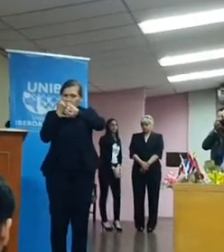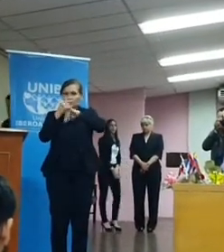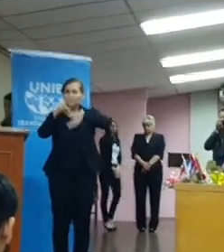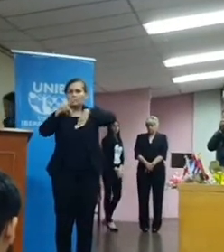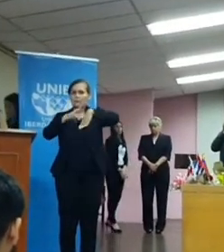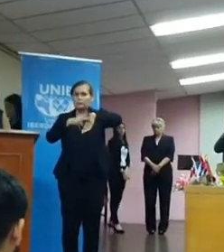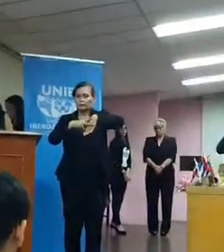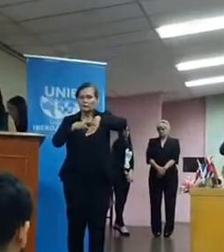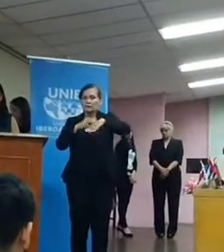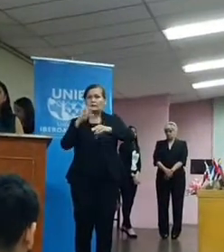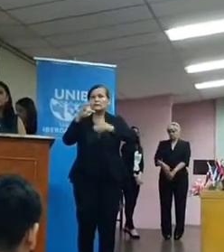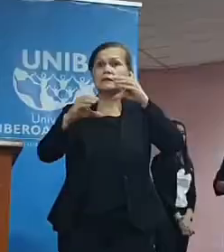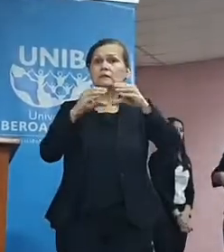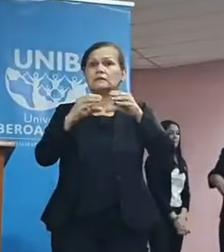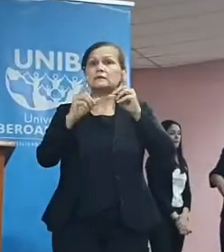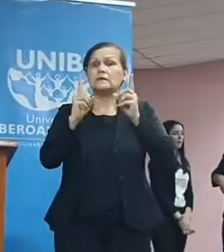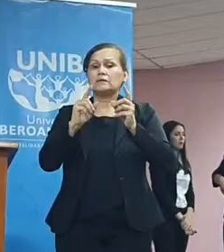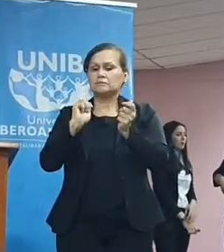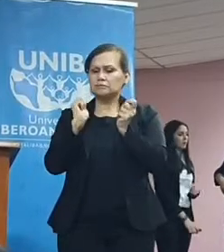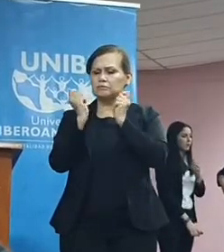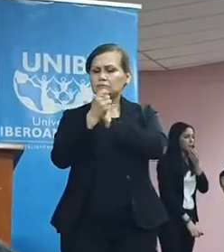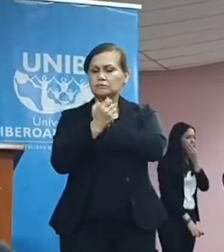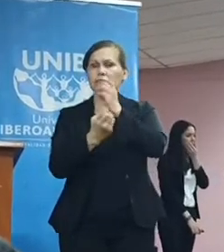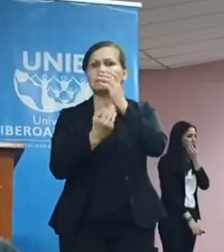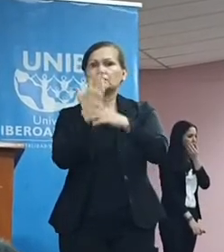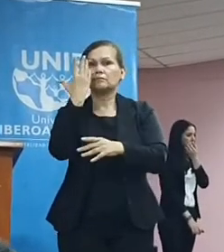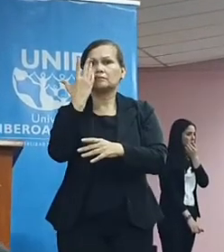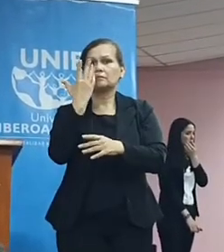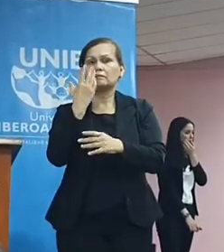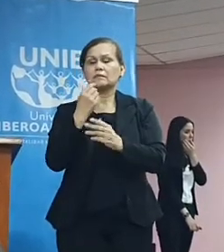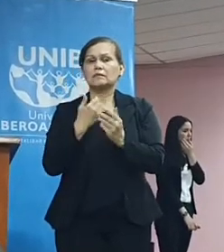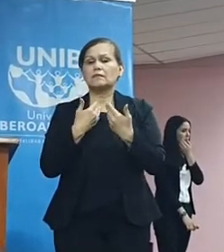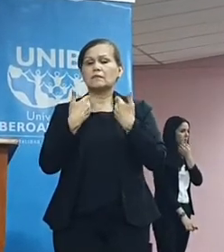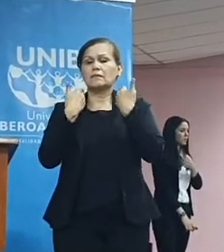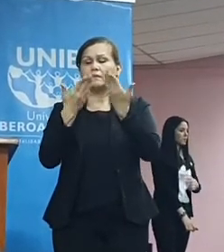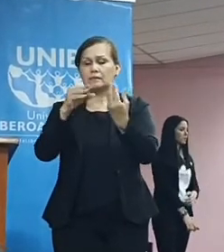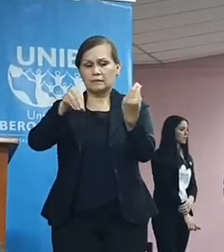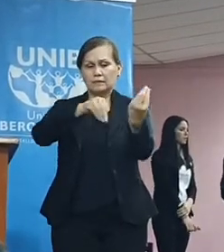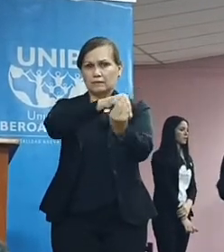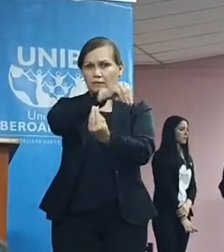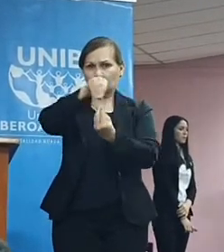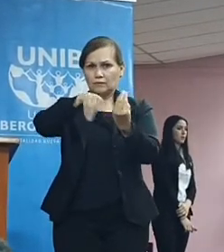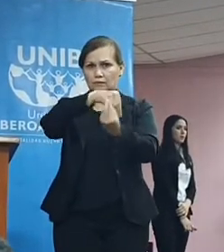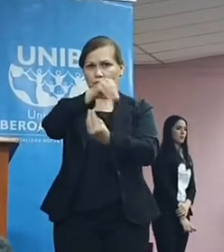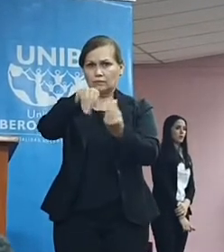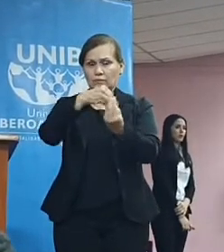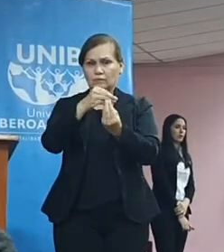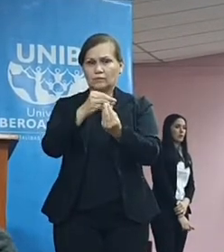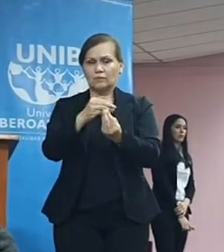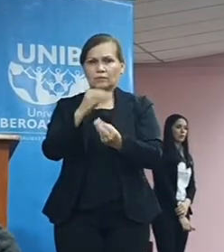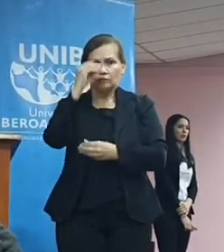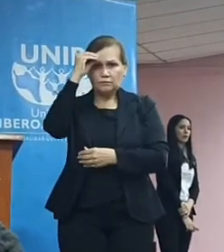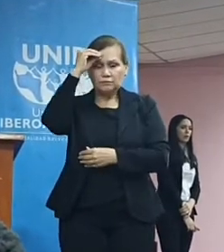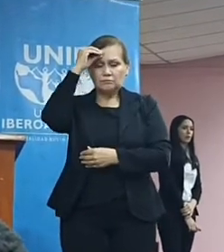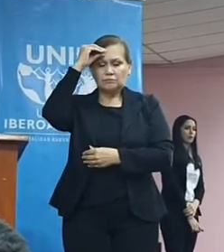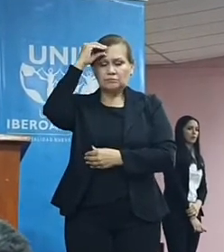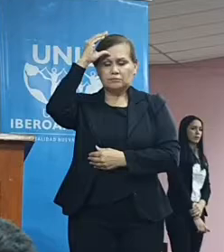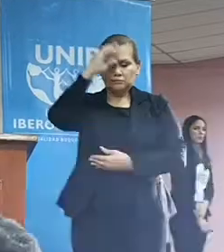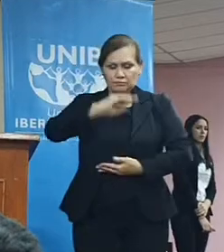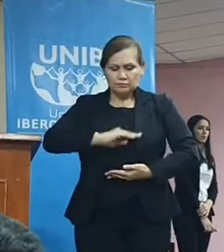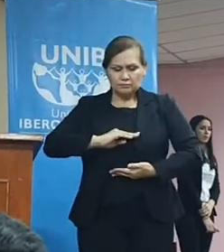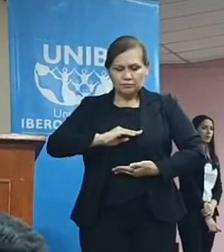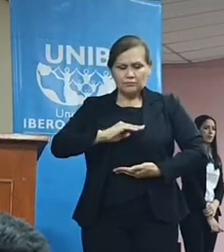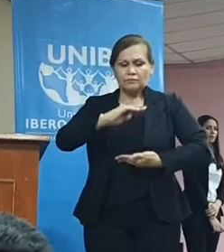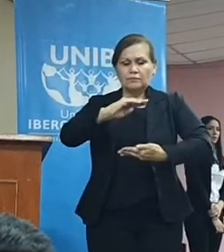país, con la ciencia y con la innovación, entregan a la sociedad el conocimiento que hace